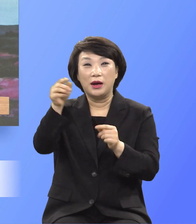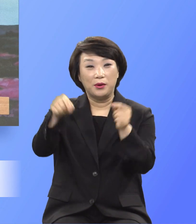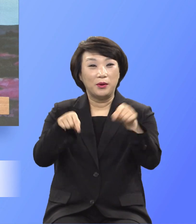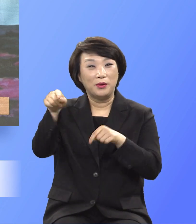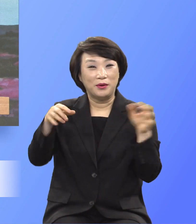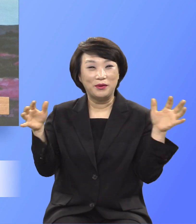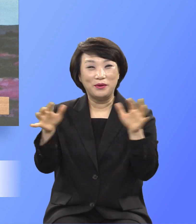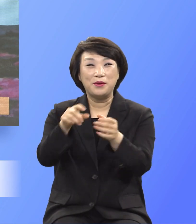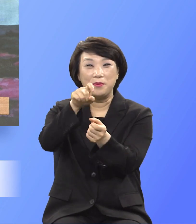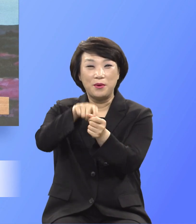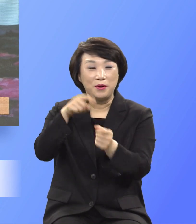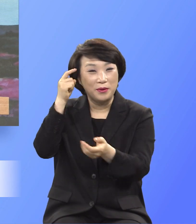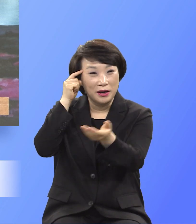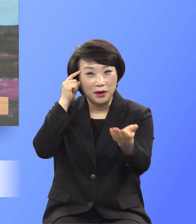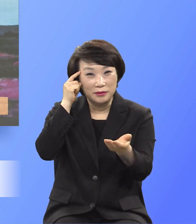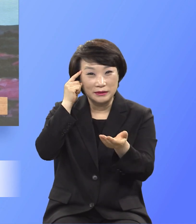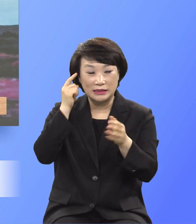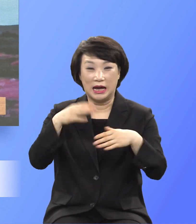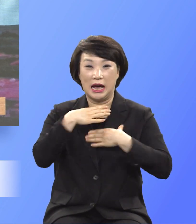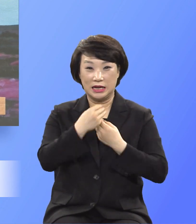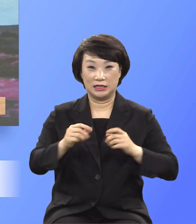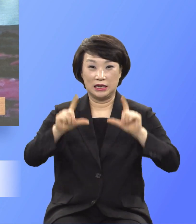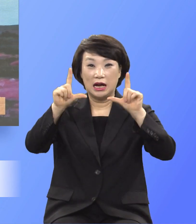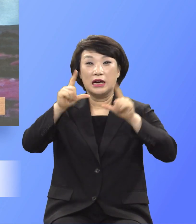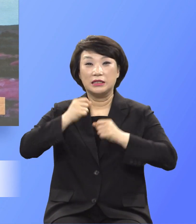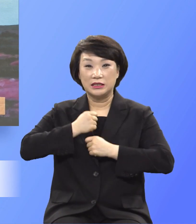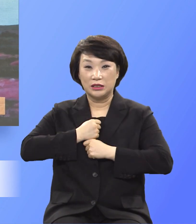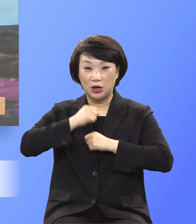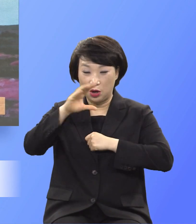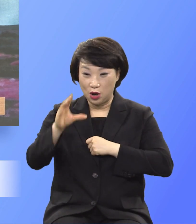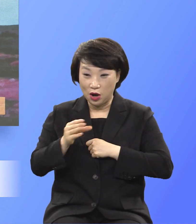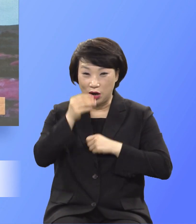안식이를 거룩하게 지키라